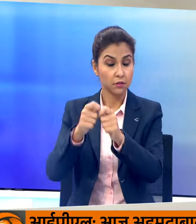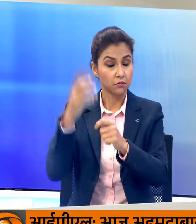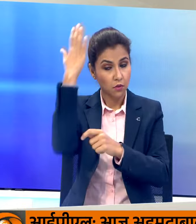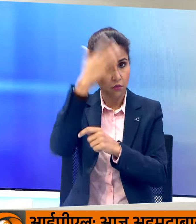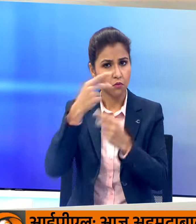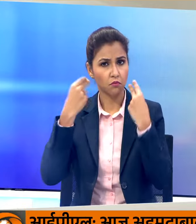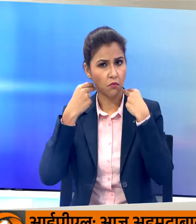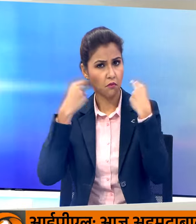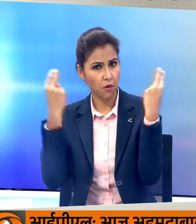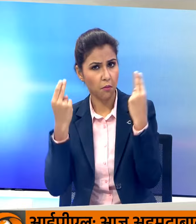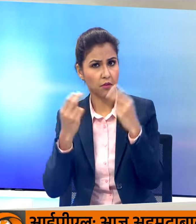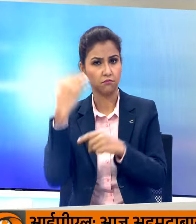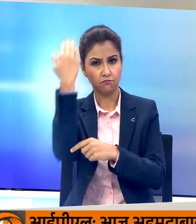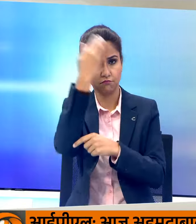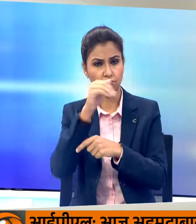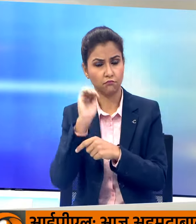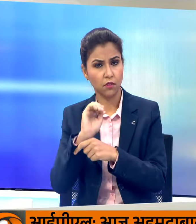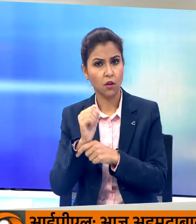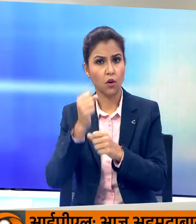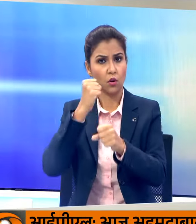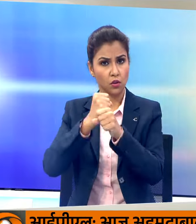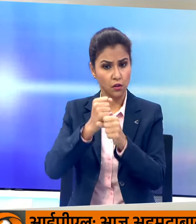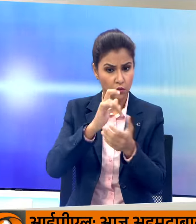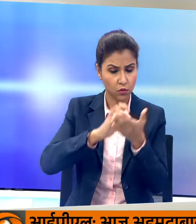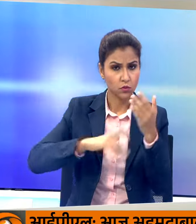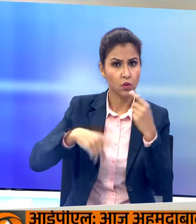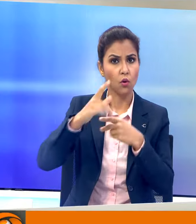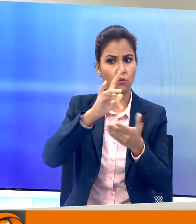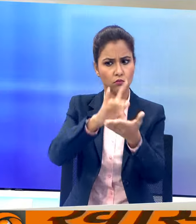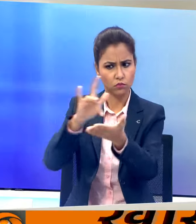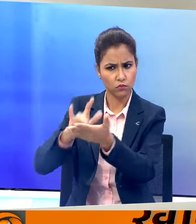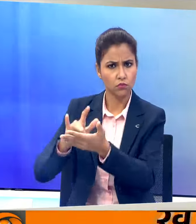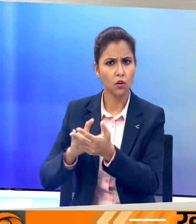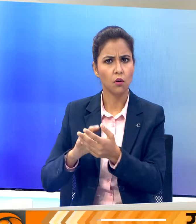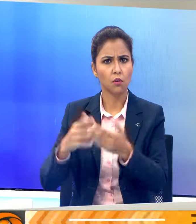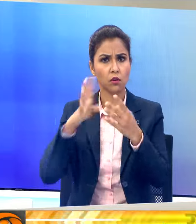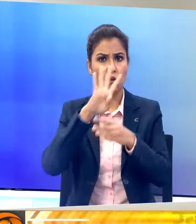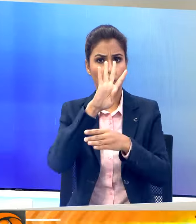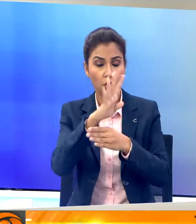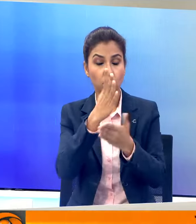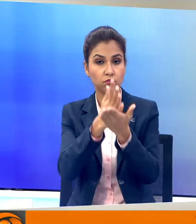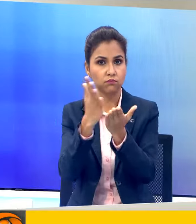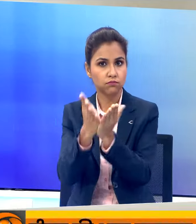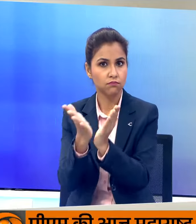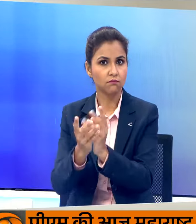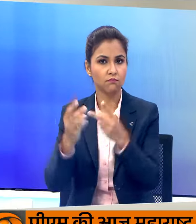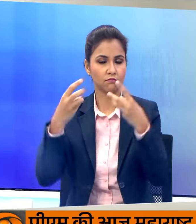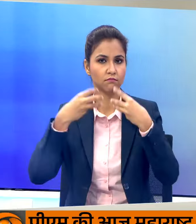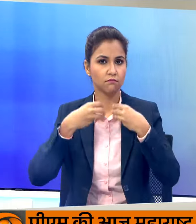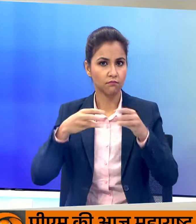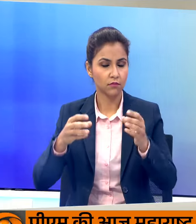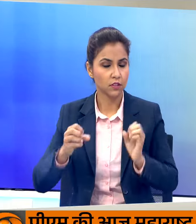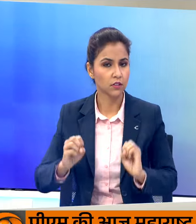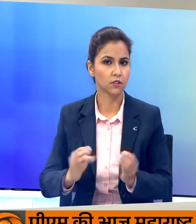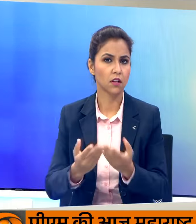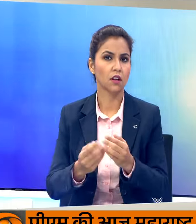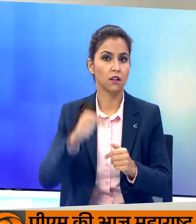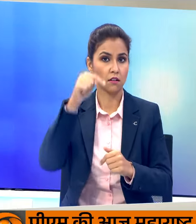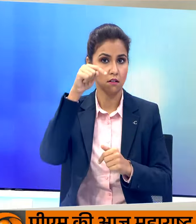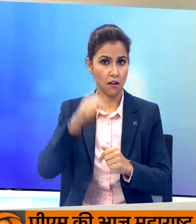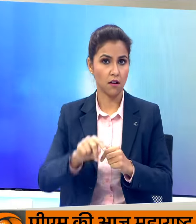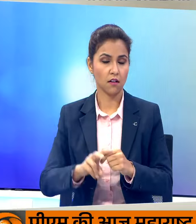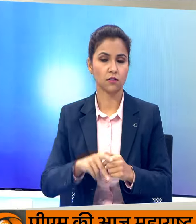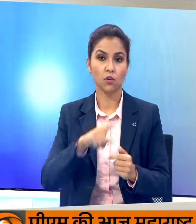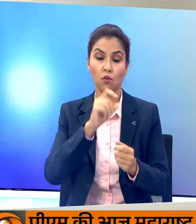गंगोत्री और यमनोत्री धाम के कपाड़ खुलने के साथ ही चारधाम यात्रा की शुरूआत हो जाएगी आज